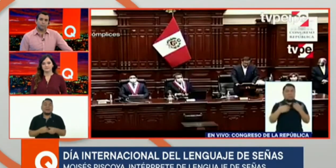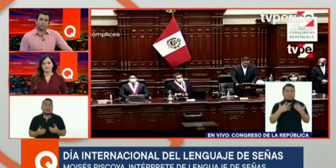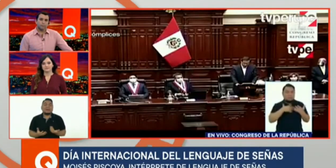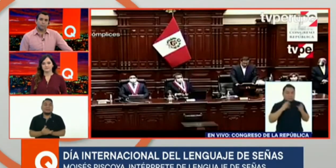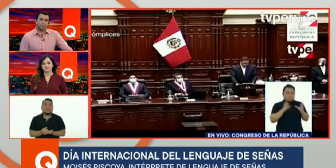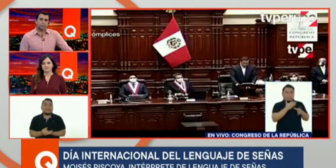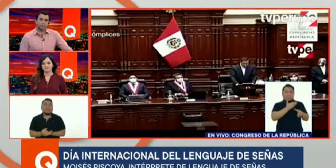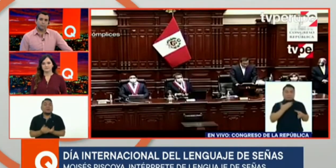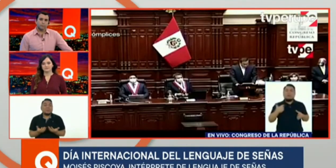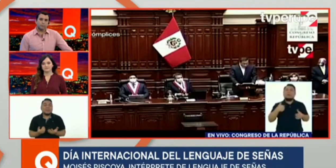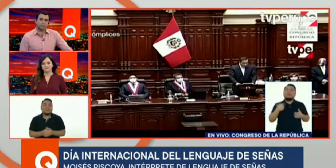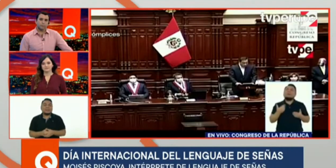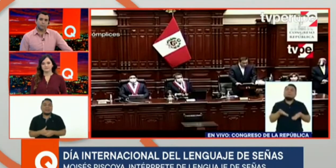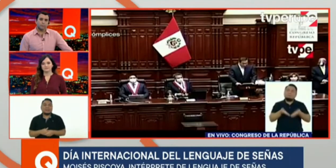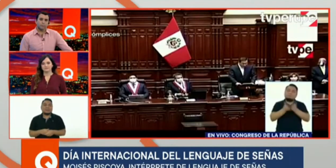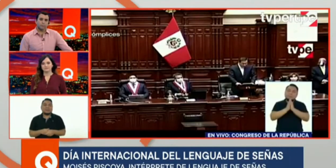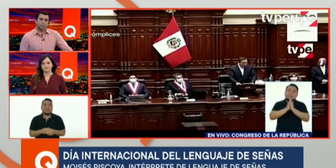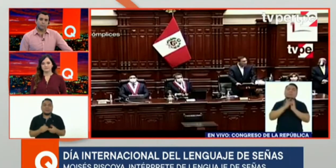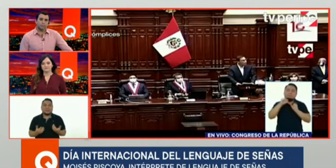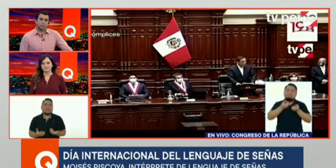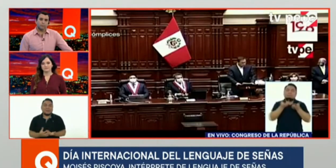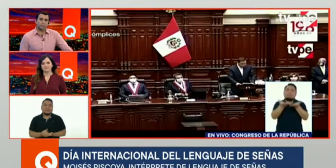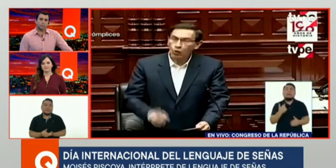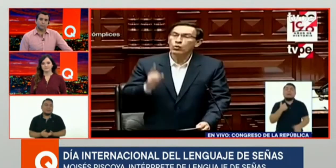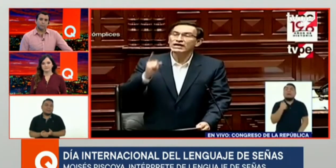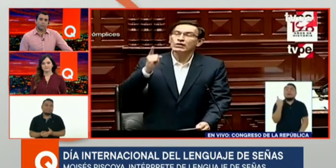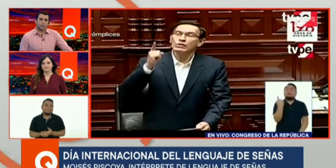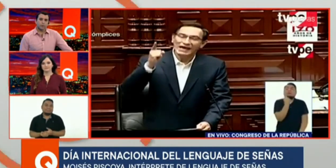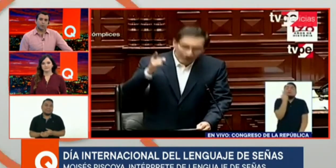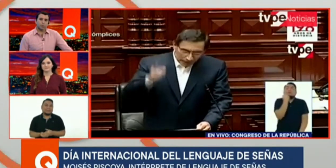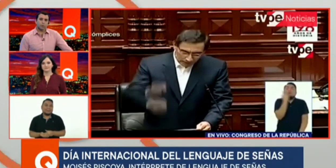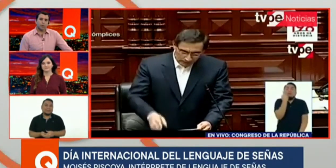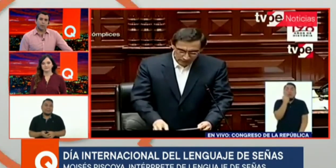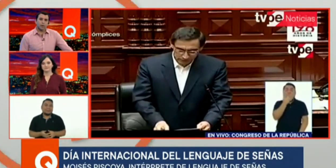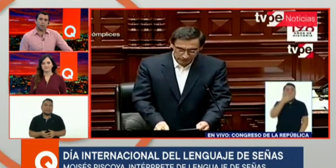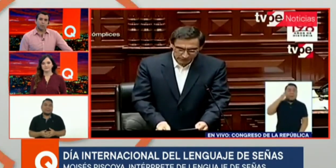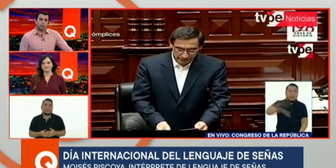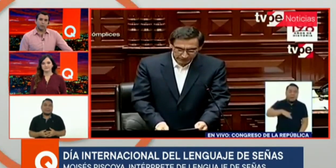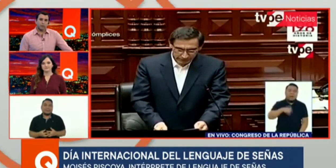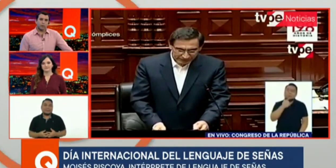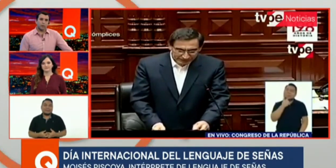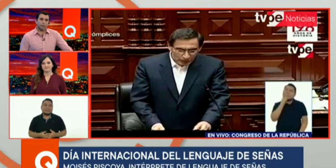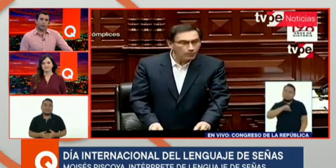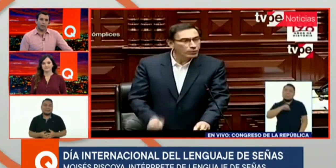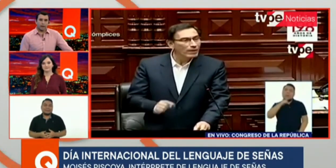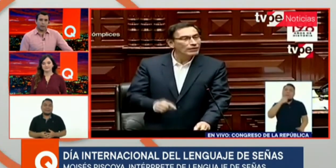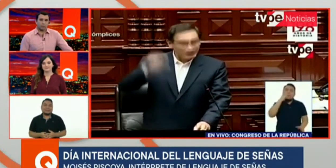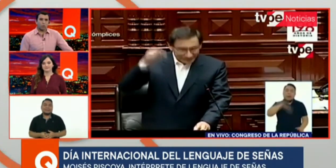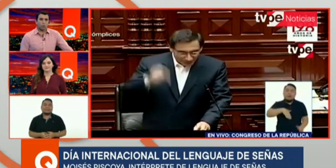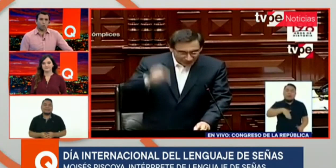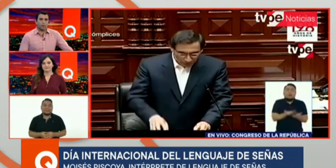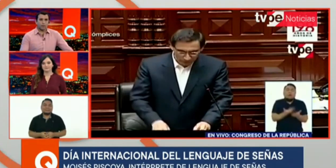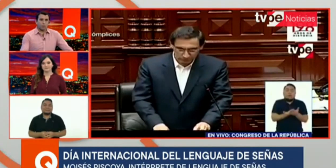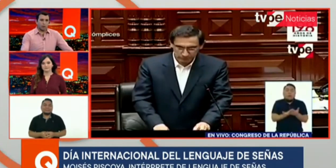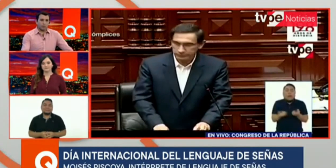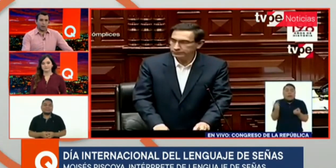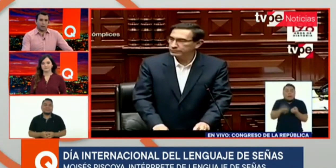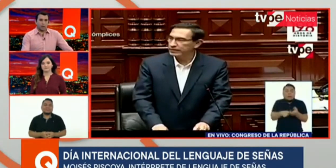cumplan y toda información sea accesible. Claro, tú desde pequeño, Moisés, te dedicas a eso justamente por la cercanía a la